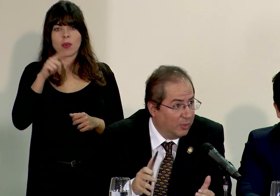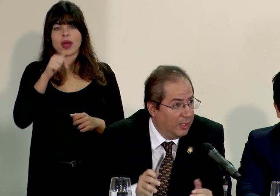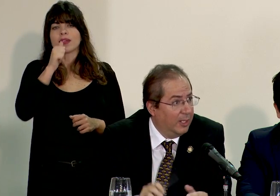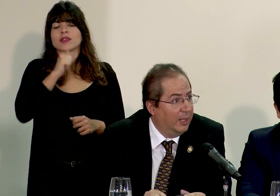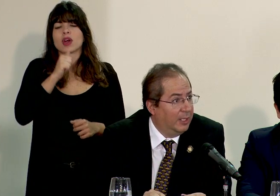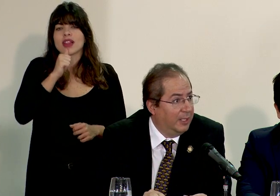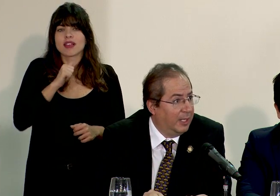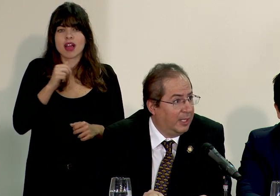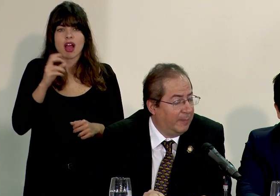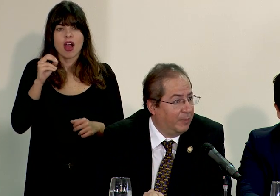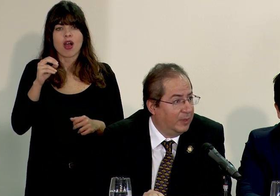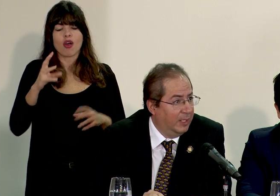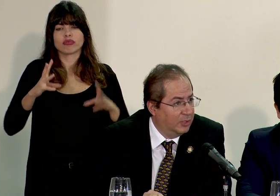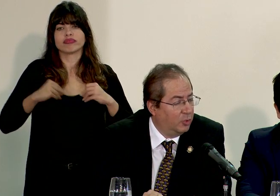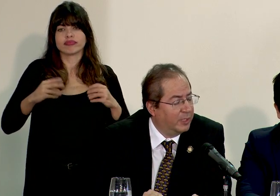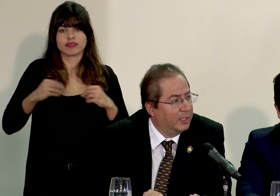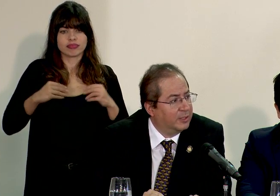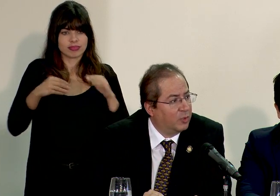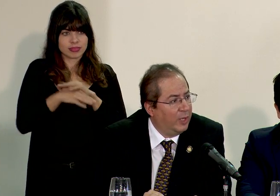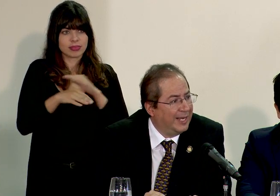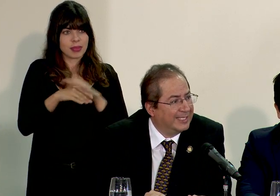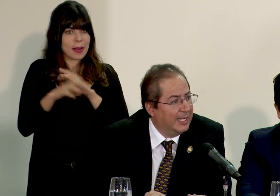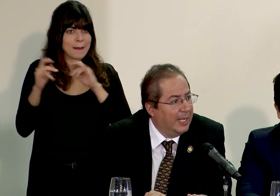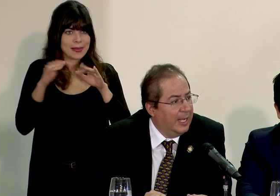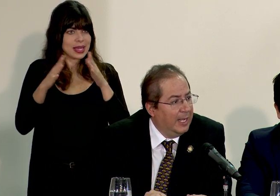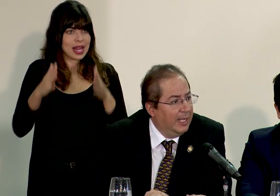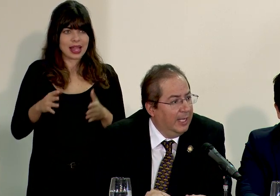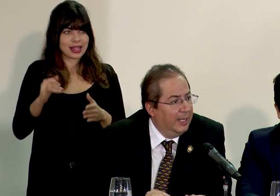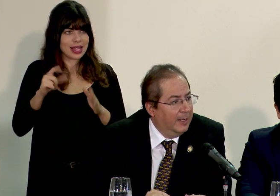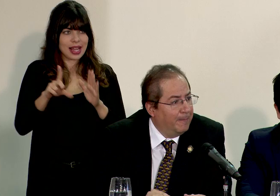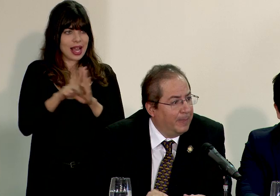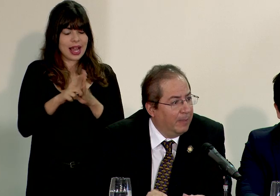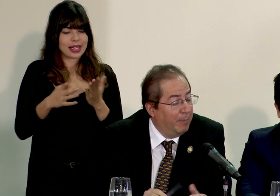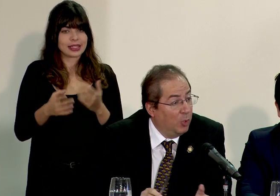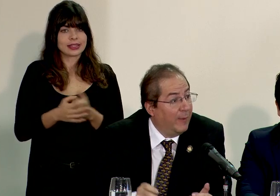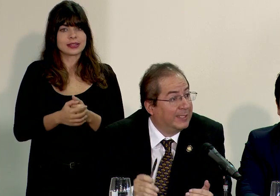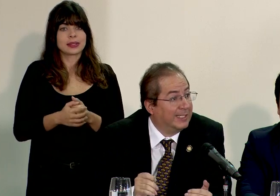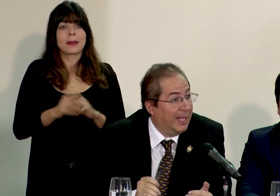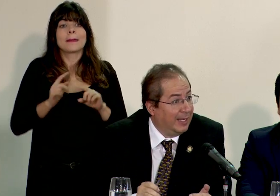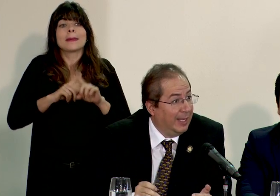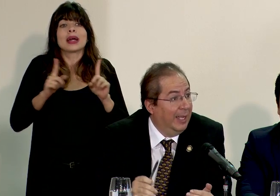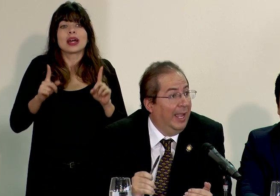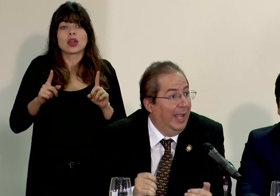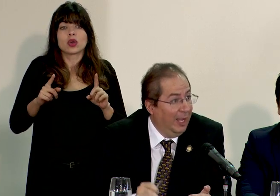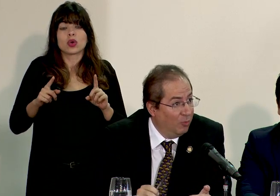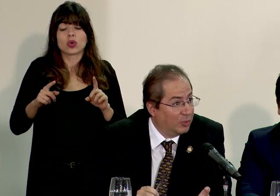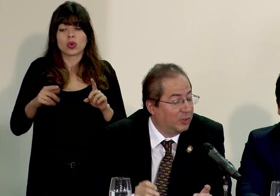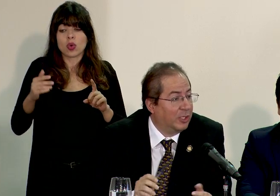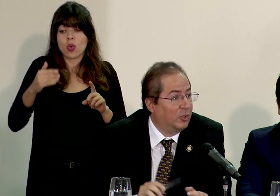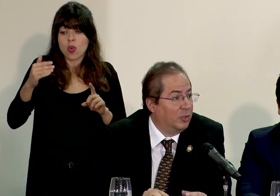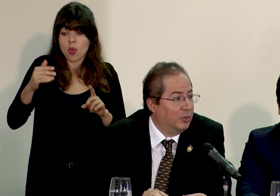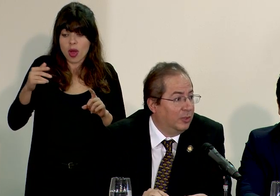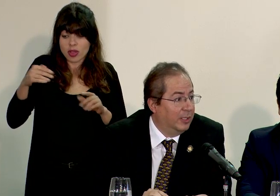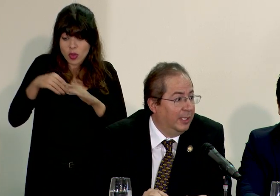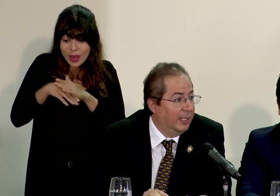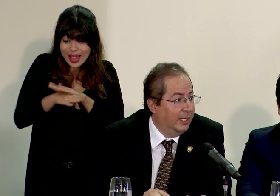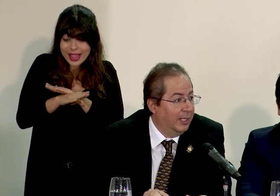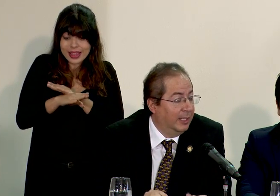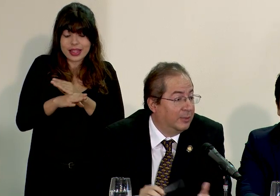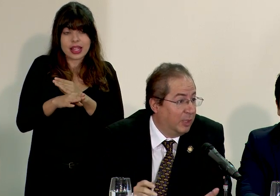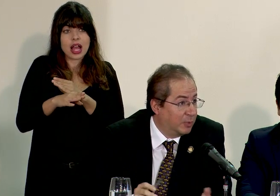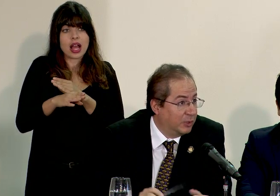invitando la llegada de estos migrantes irregulares pero una vez que están en nuestro territorio